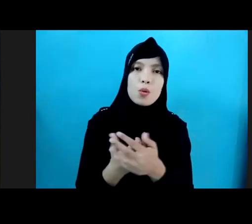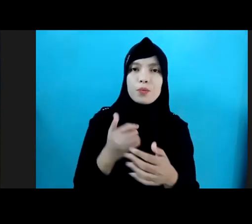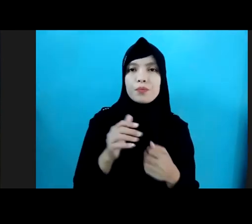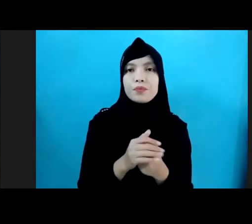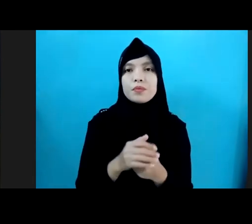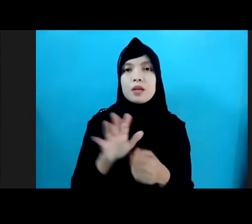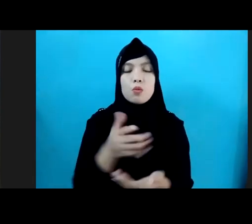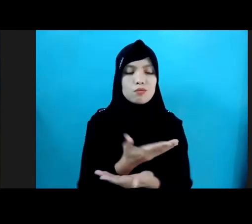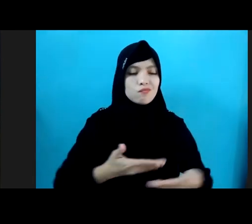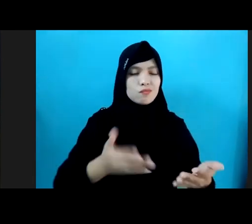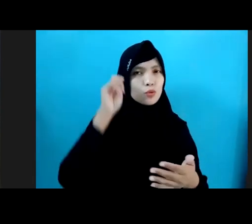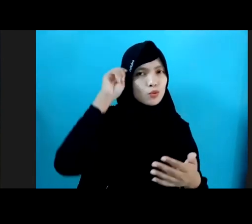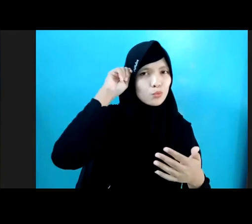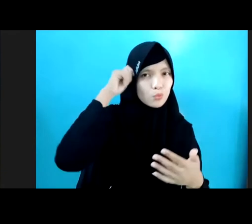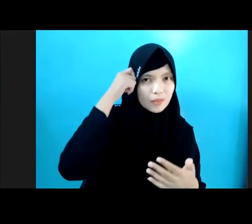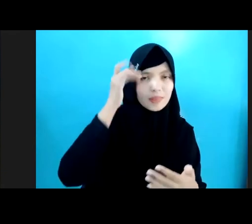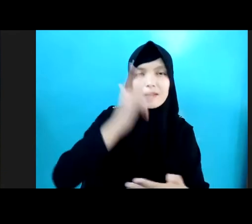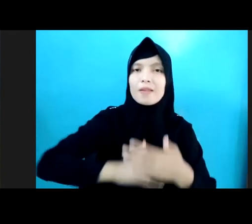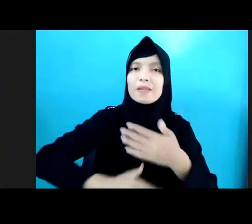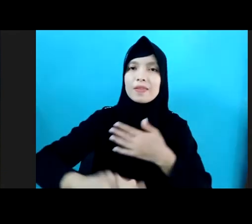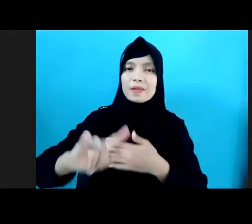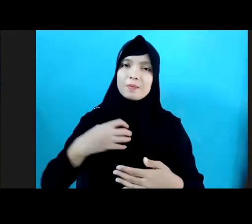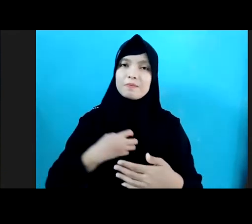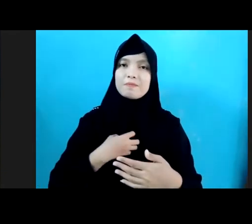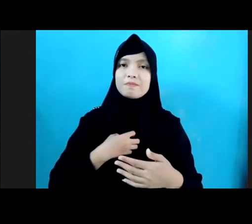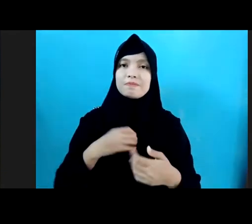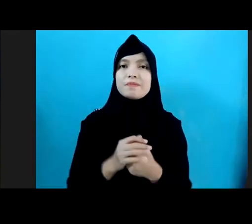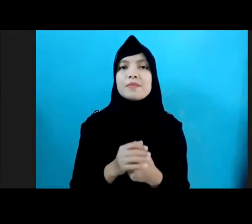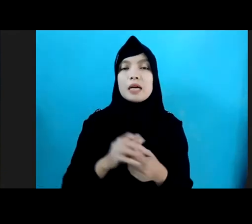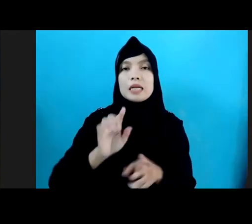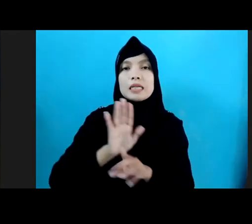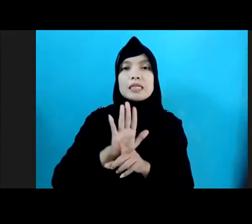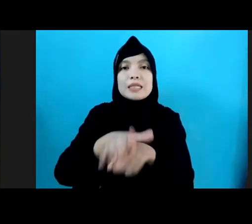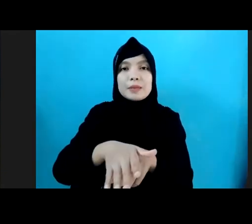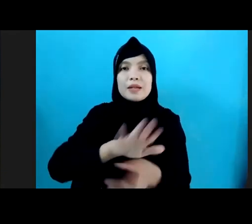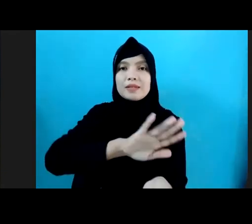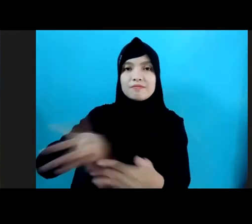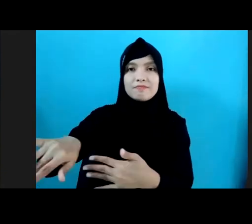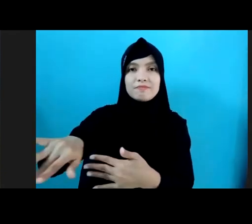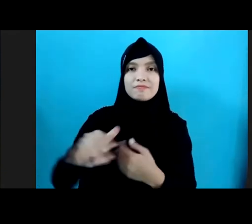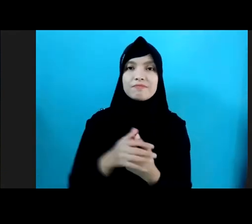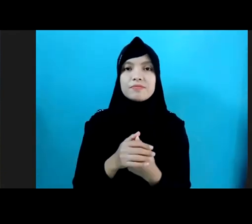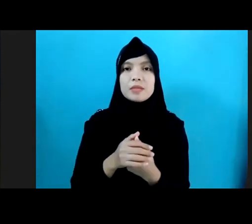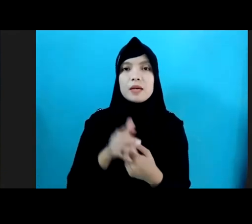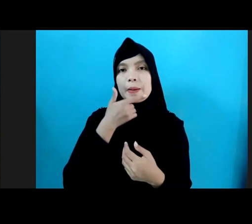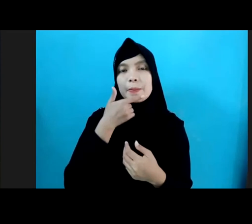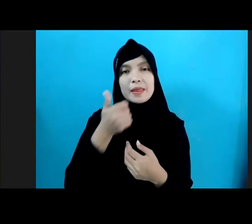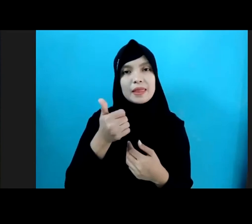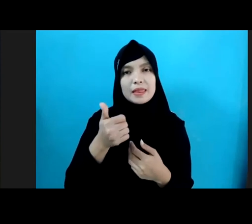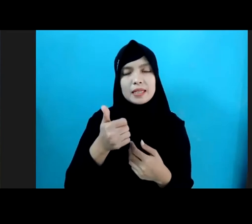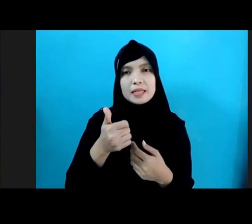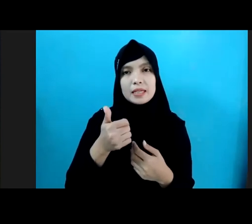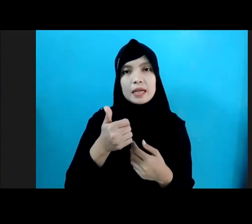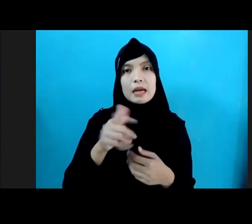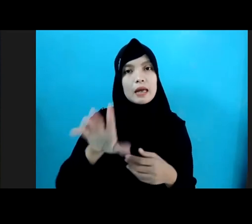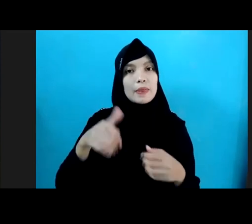sekalipun dan kepada setiap anak tanpa diskriminasi Kepentingan terbaik bagi anak harus